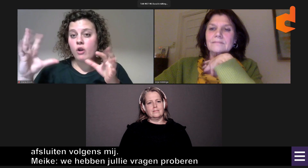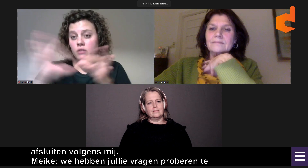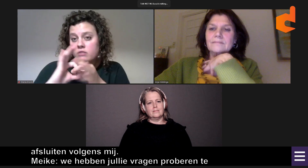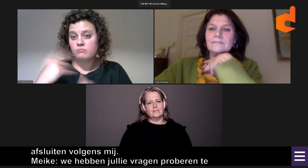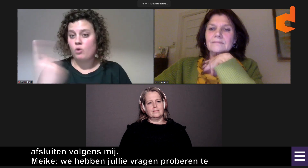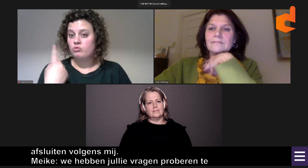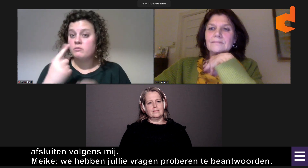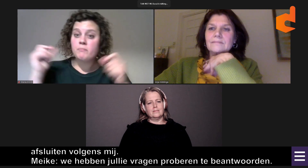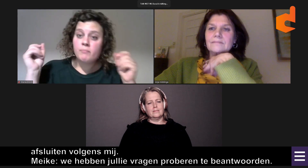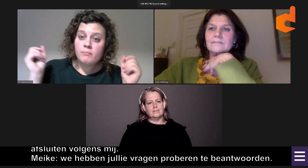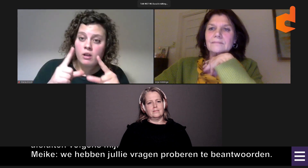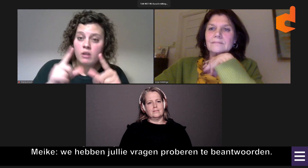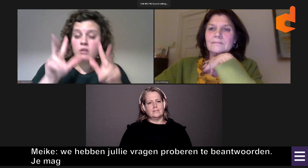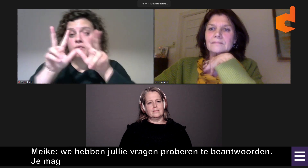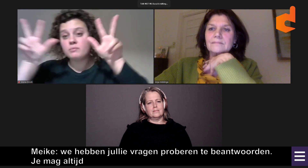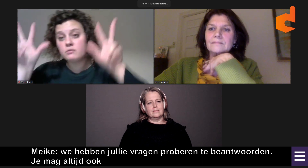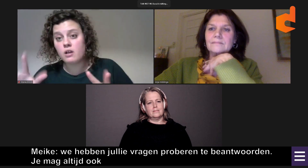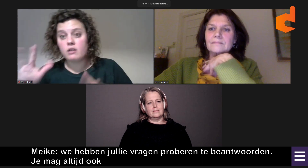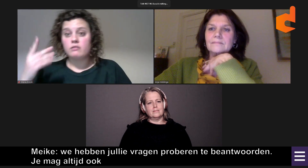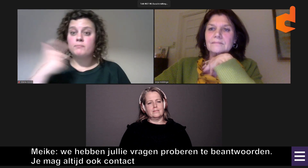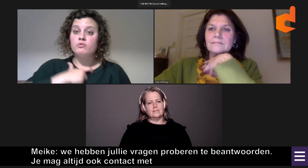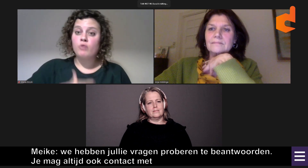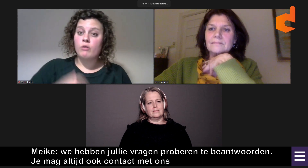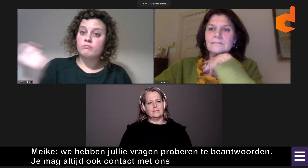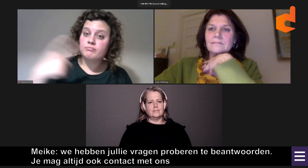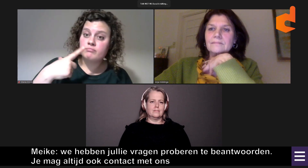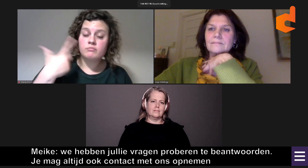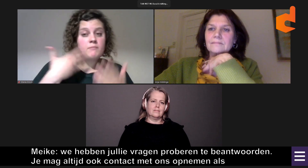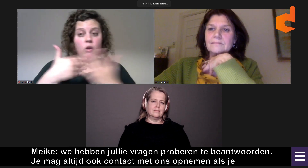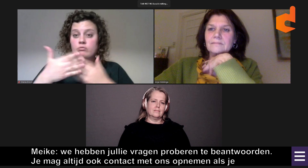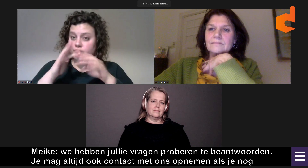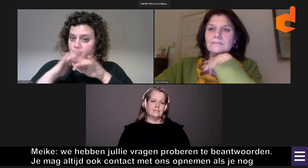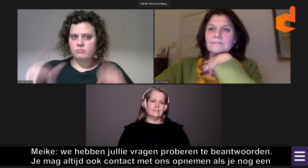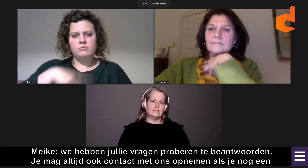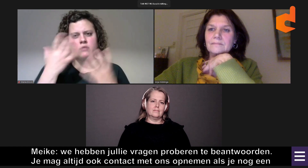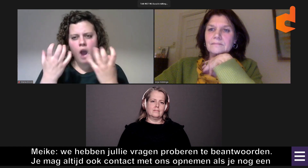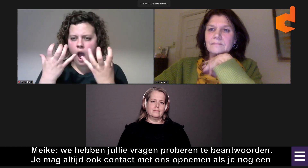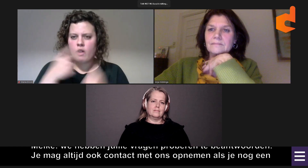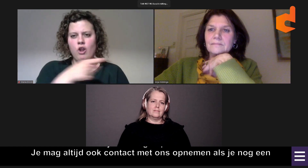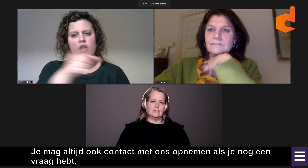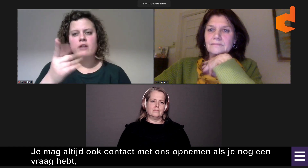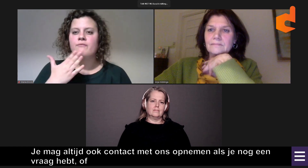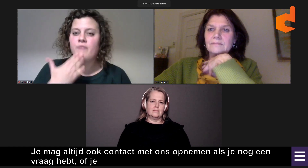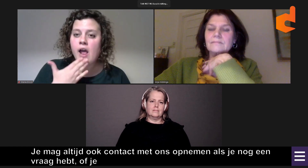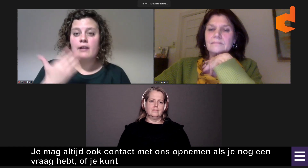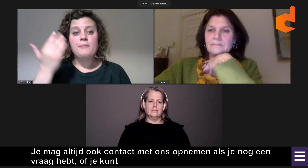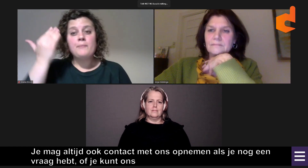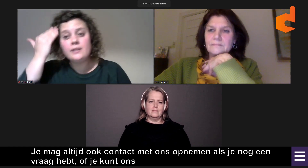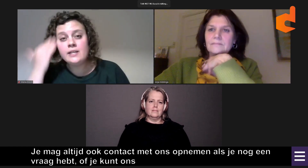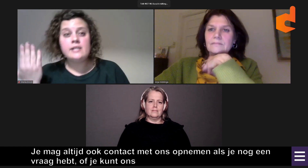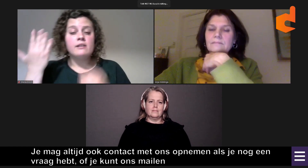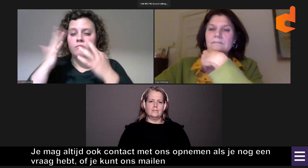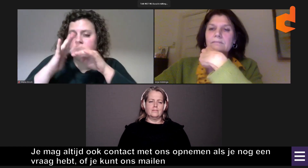En je mag altijd ook contact met ons opnemen als je nu geen vraag hebt gesteld. Je kan ons mailen persoonlijk of op de website kijken. Dat mag allemaal.